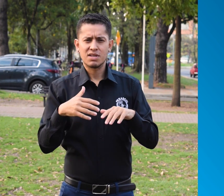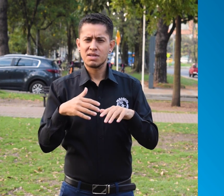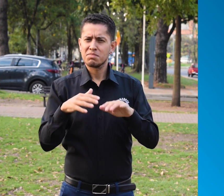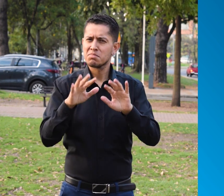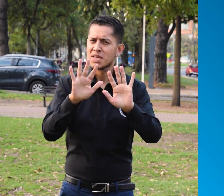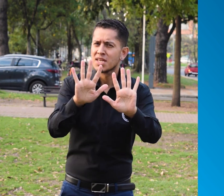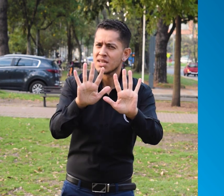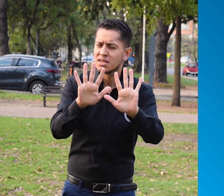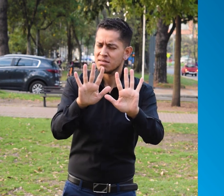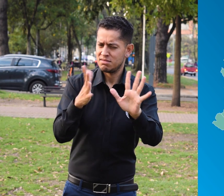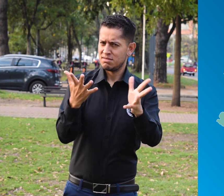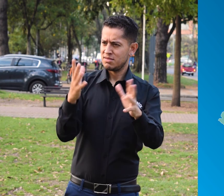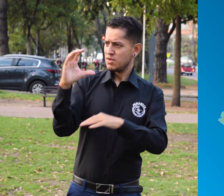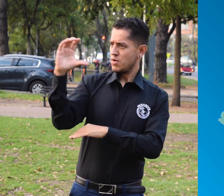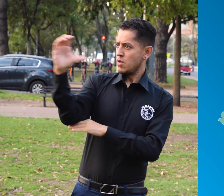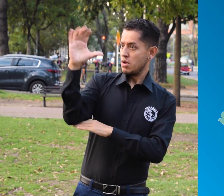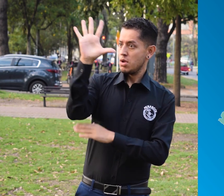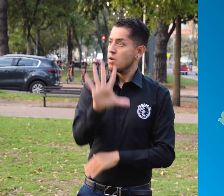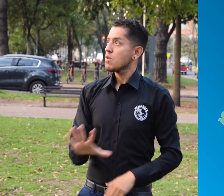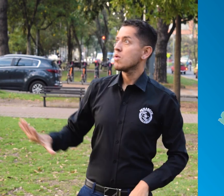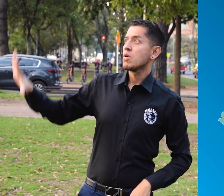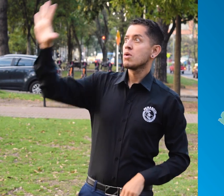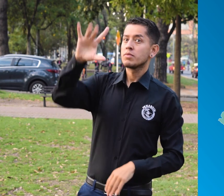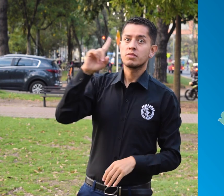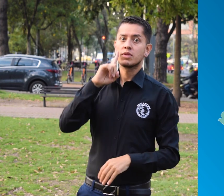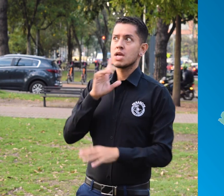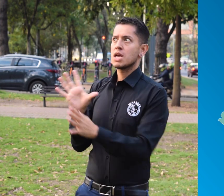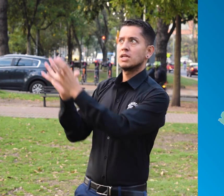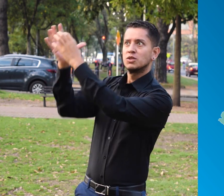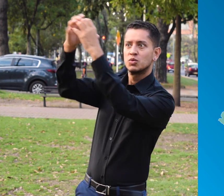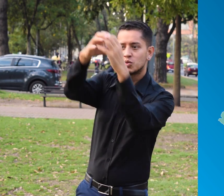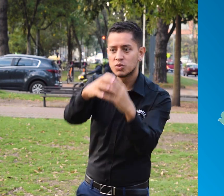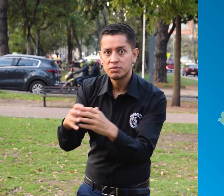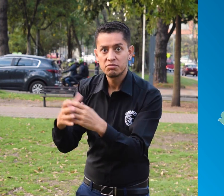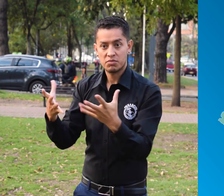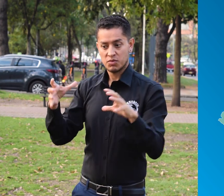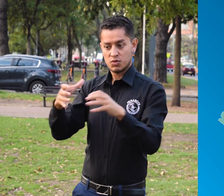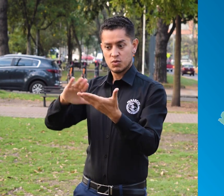En este acontecimiento, las personas sordas de toda Colombia, las asociaciones y FENASCOL